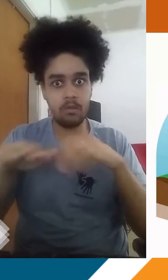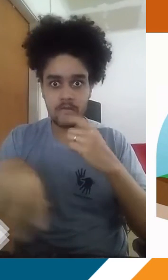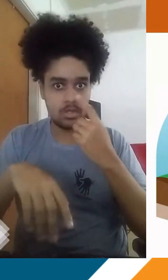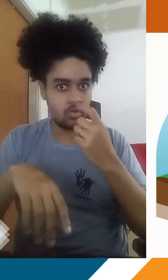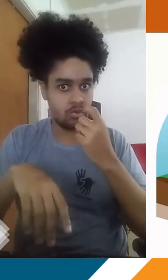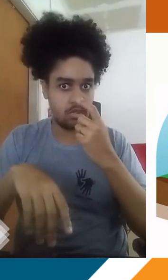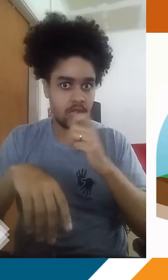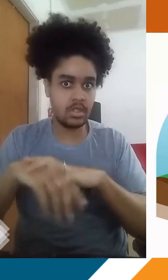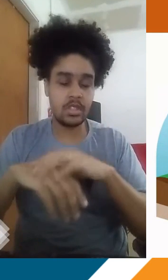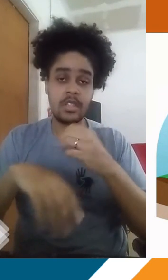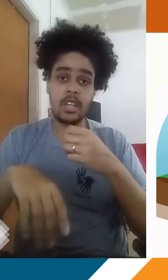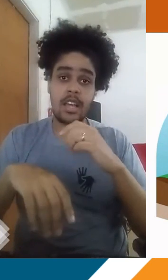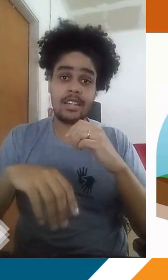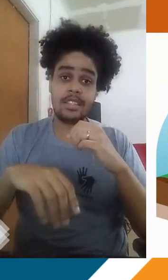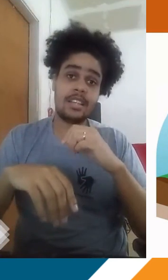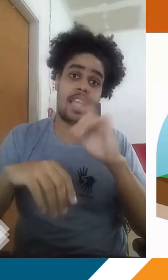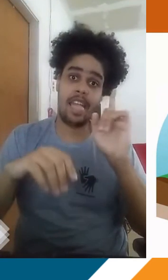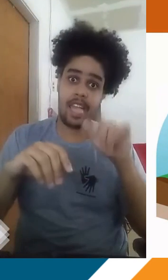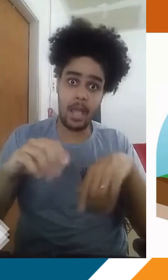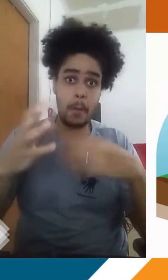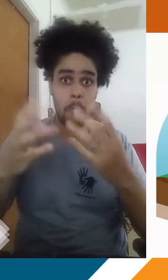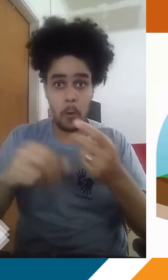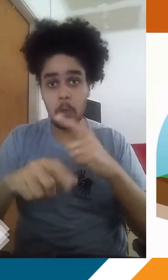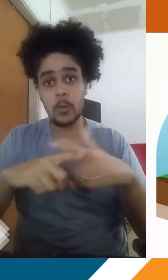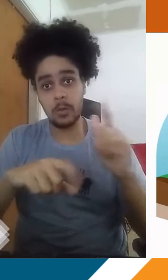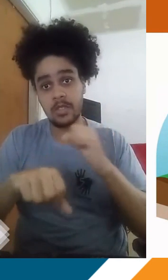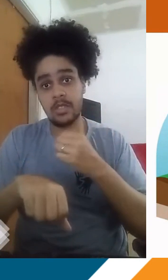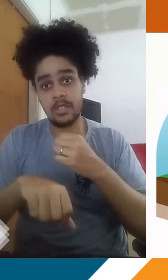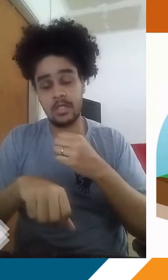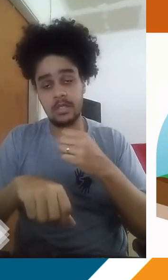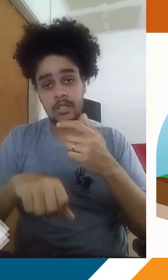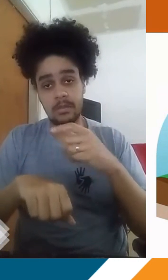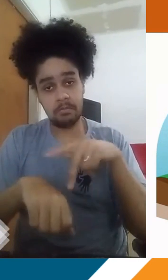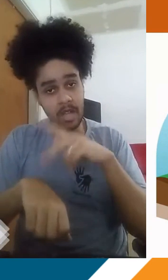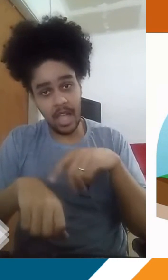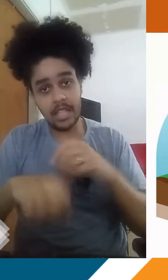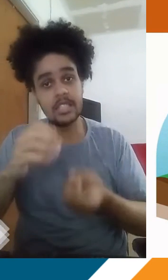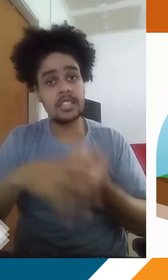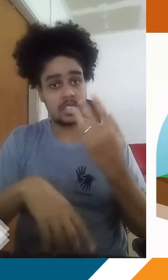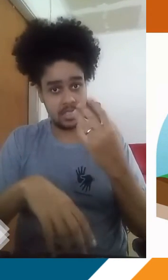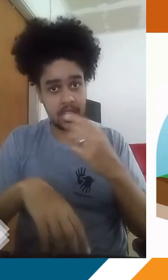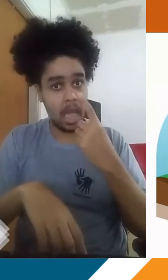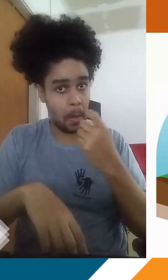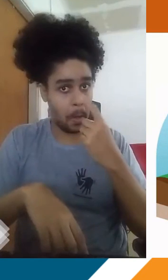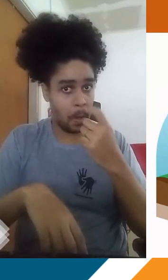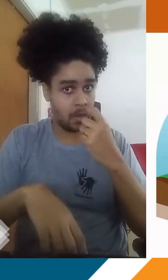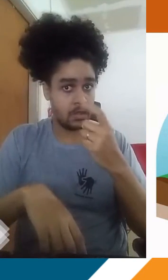Porque já seria um grande problema se os grandes países, ou às vezes grandes cidades, produtoras desses poluentes,